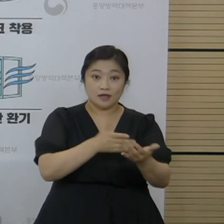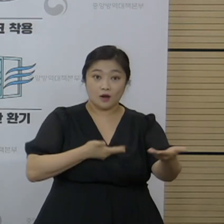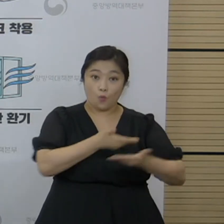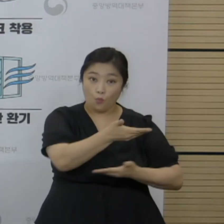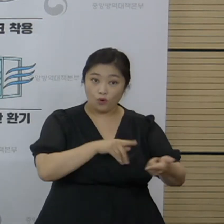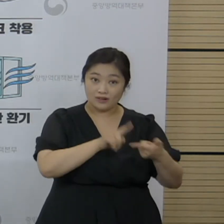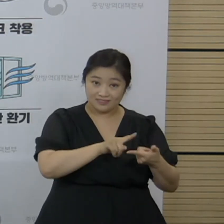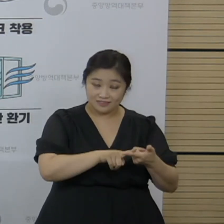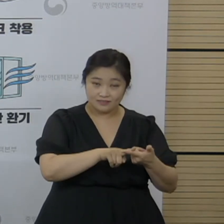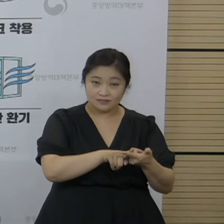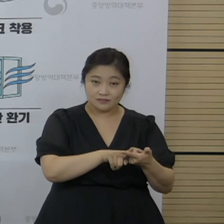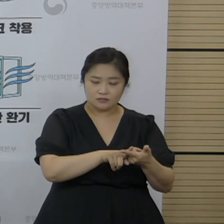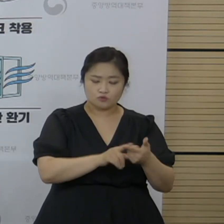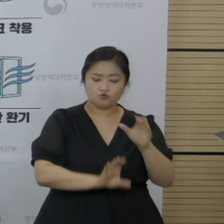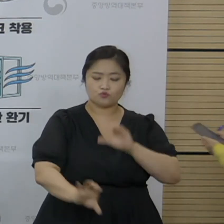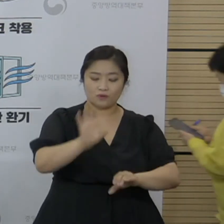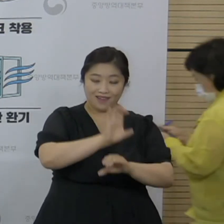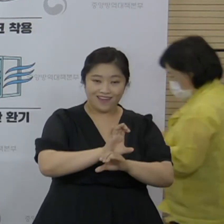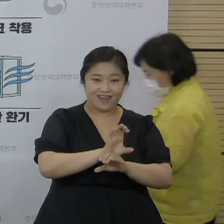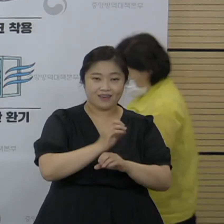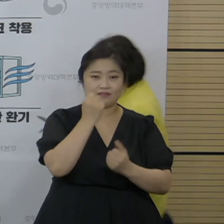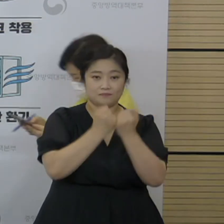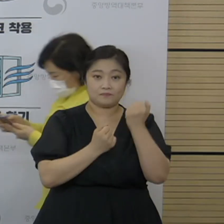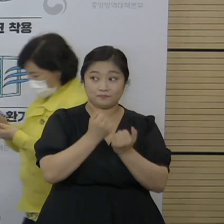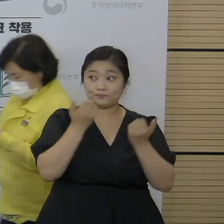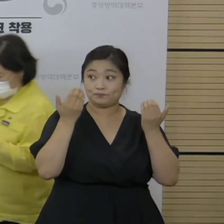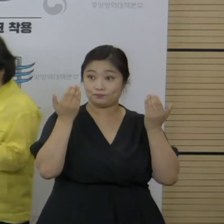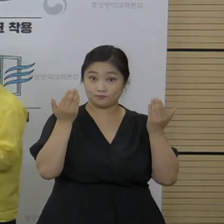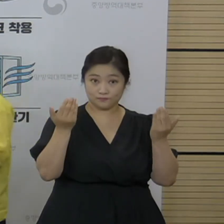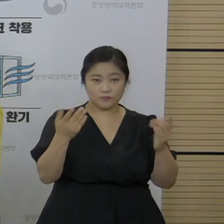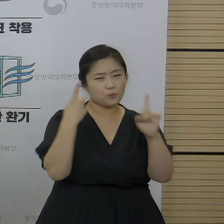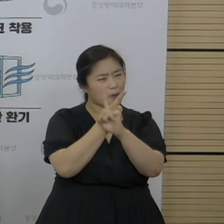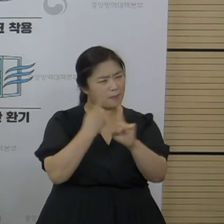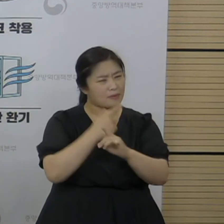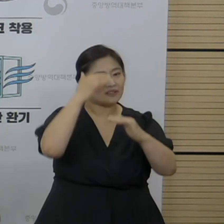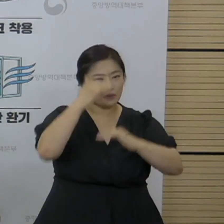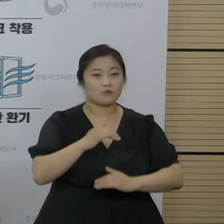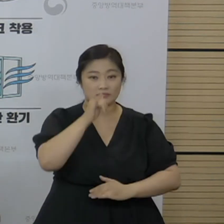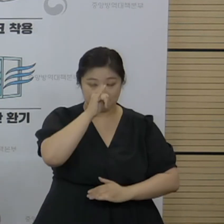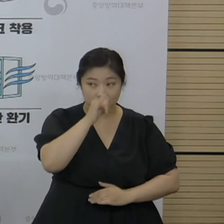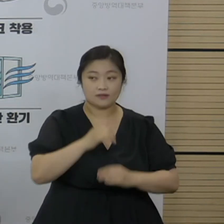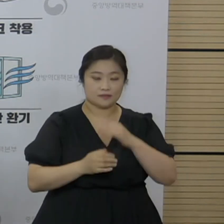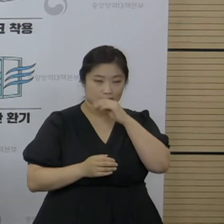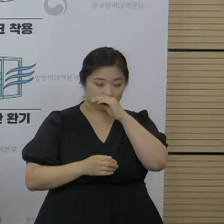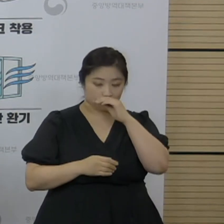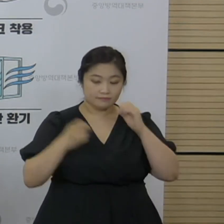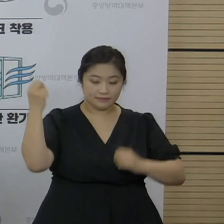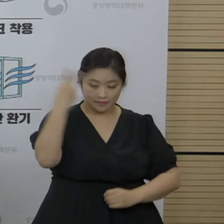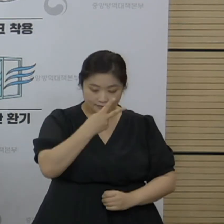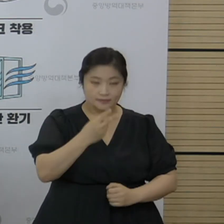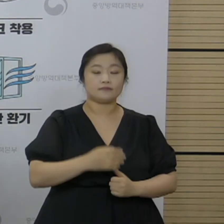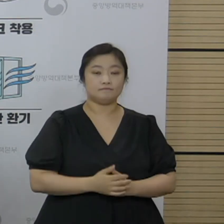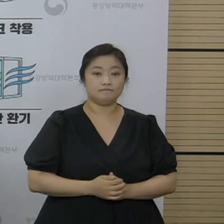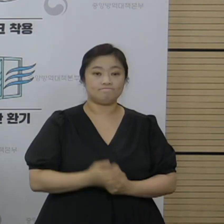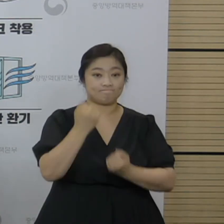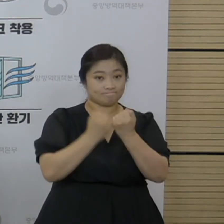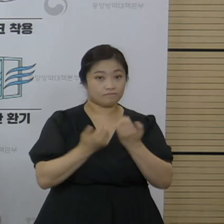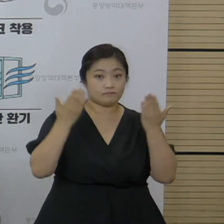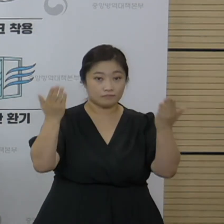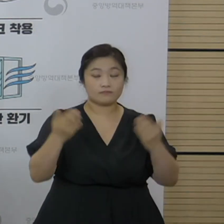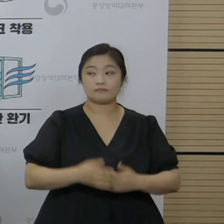추가적으로 설명드리고 조금 정정할 내용이 있는 것 같아서 다시 한번 설명